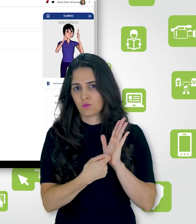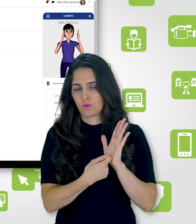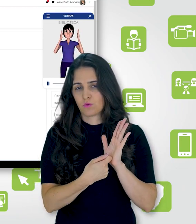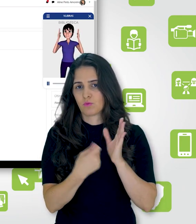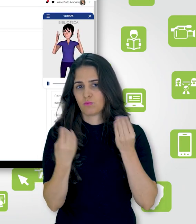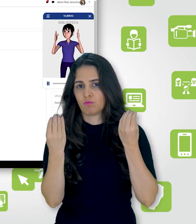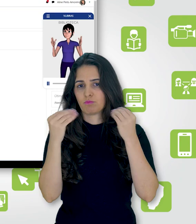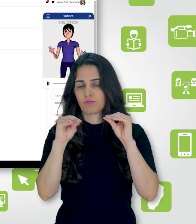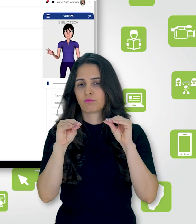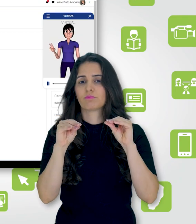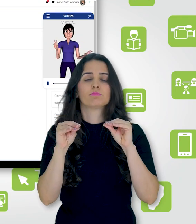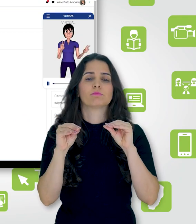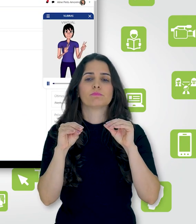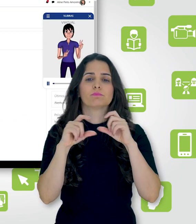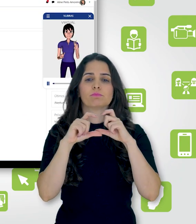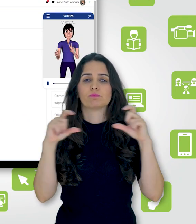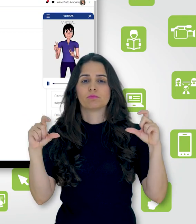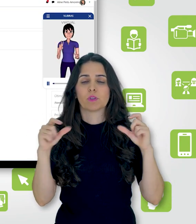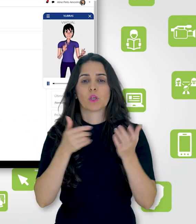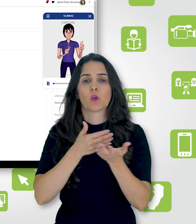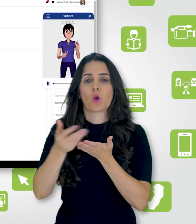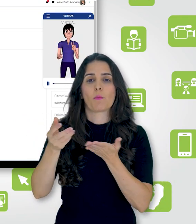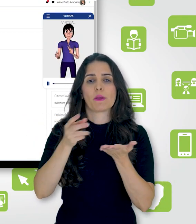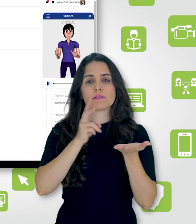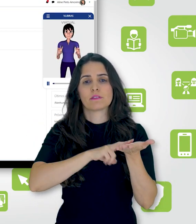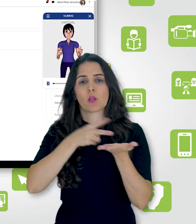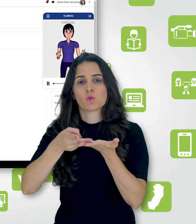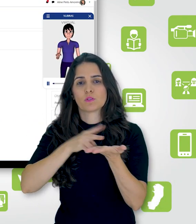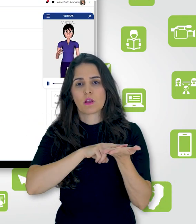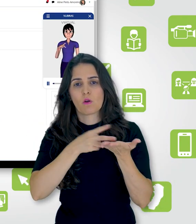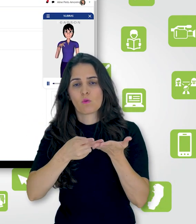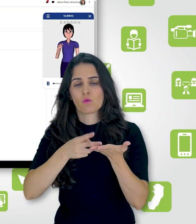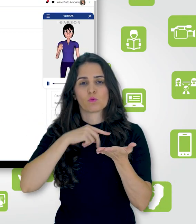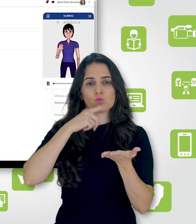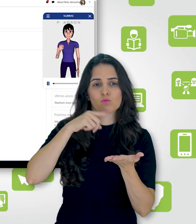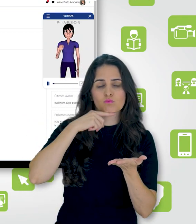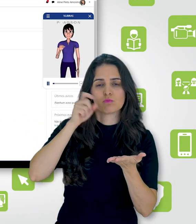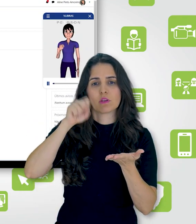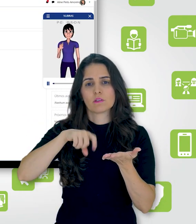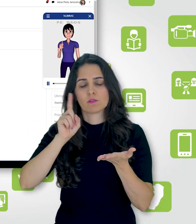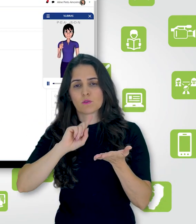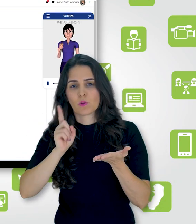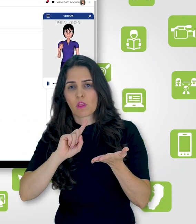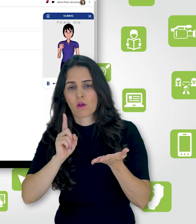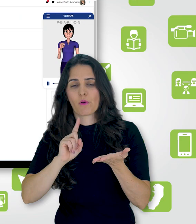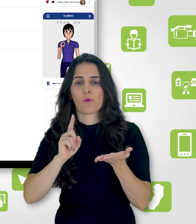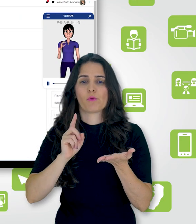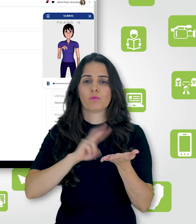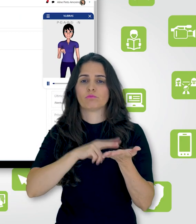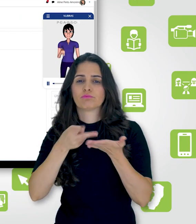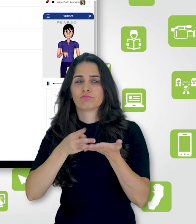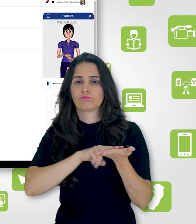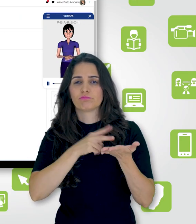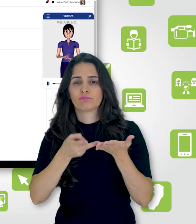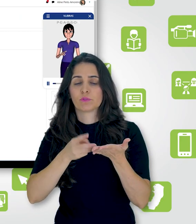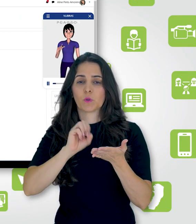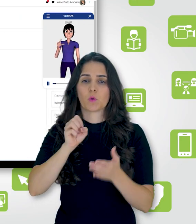selecionar, então, ele começa a tradução, aquilo que é possível traduzir em sinal e o que não é possível é soletrado.